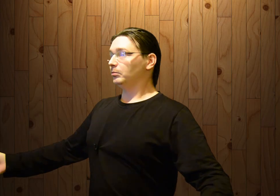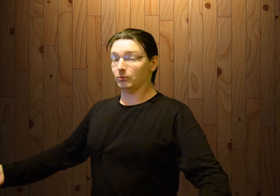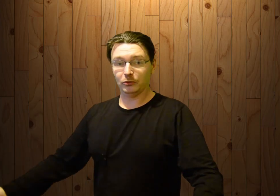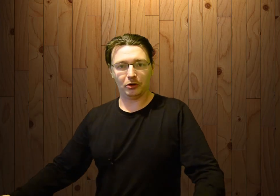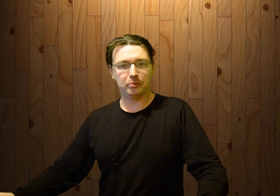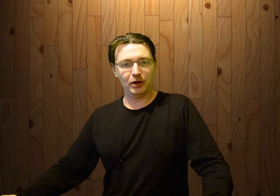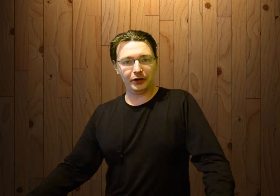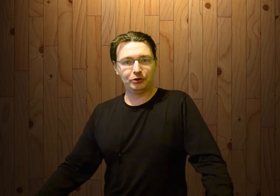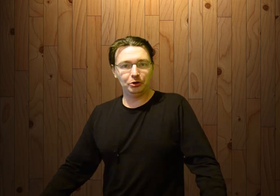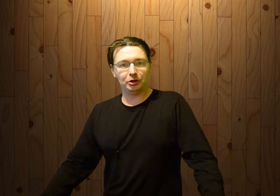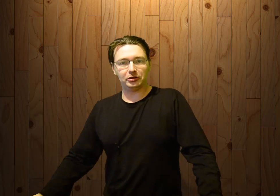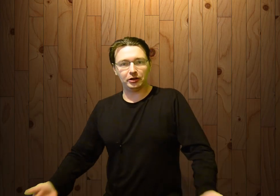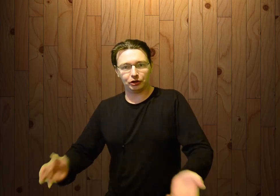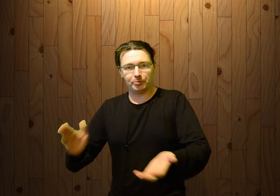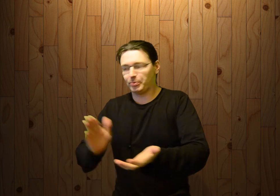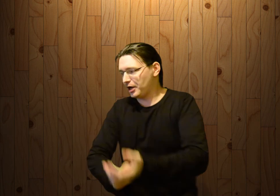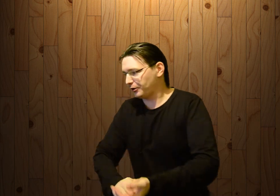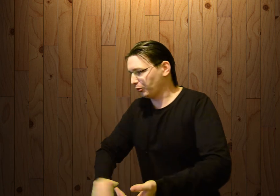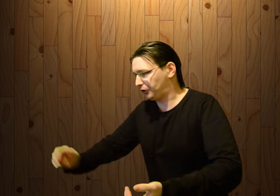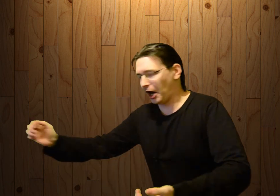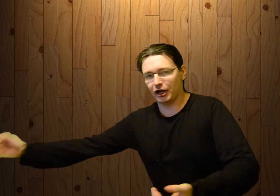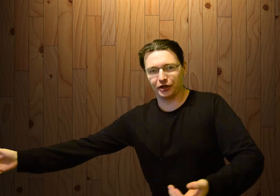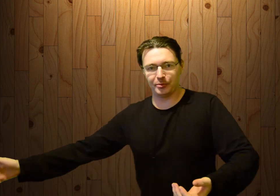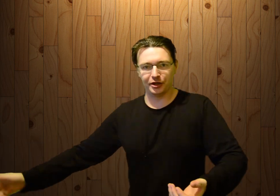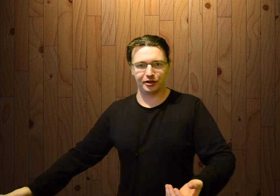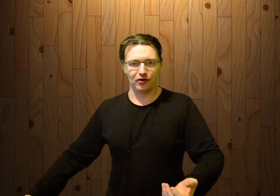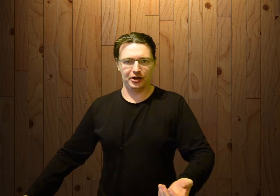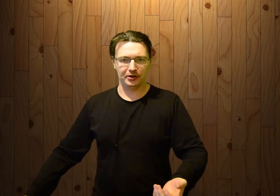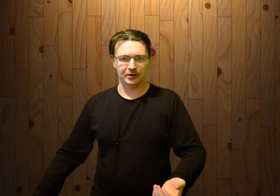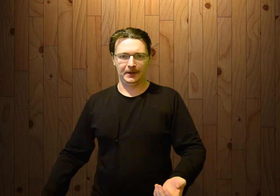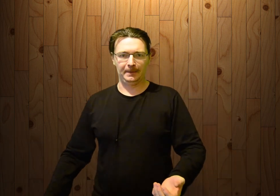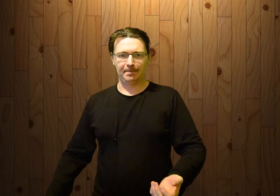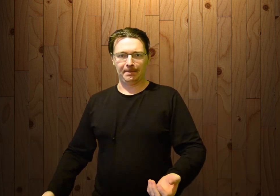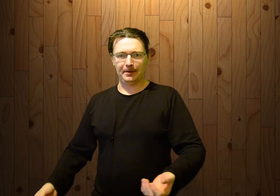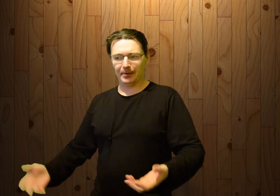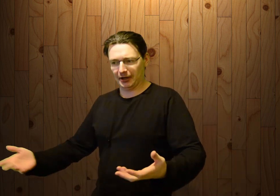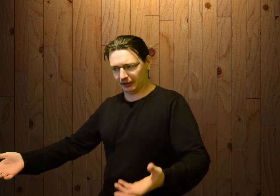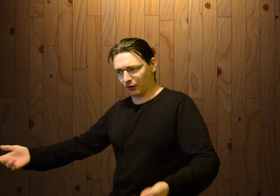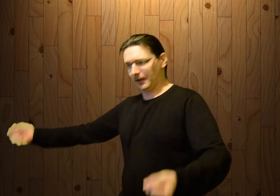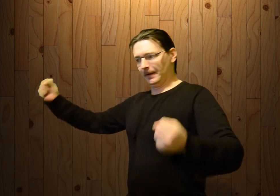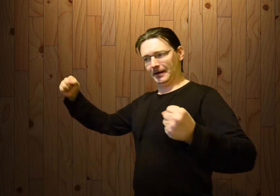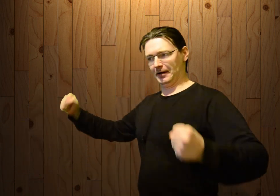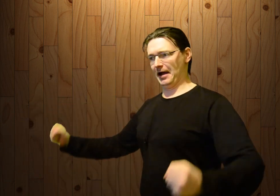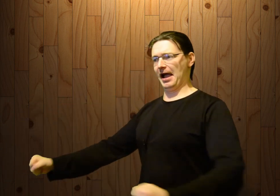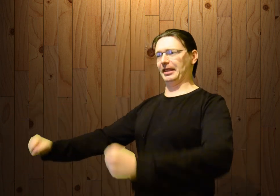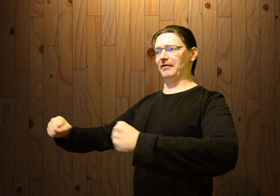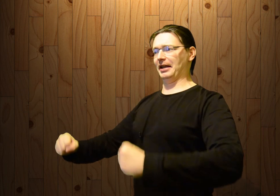Так, блядь, нет. Надо же, блядь, людей оленями назвать. И поэтому... А, давайте,